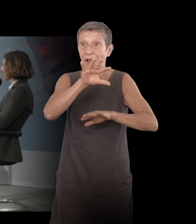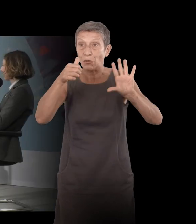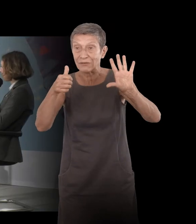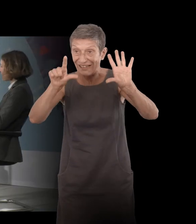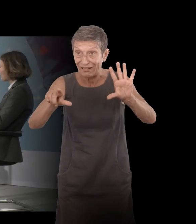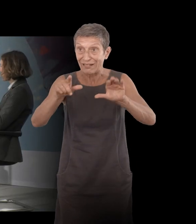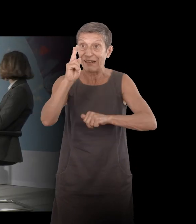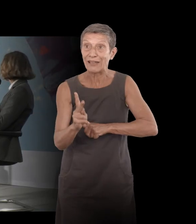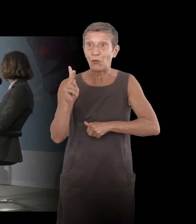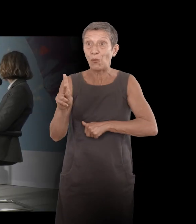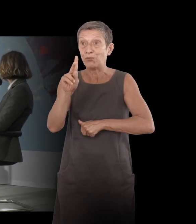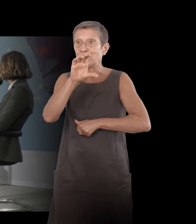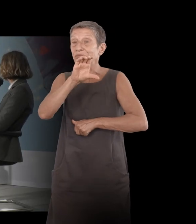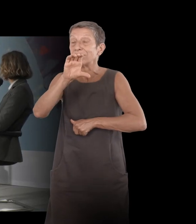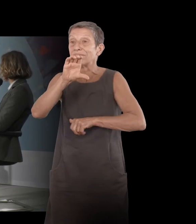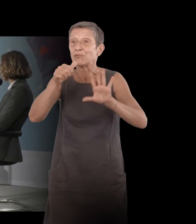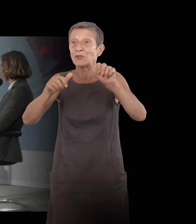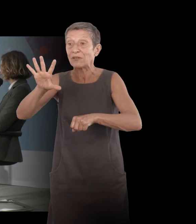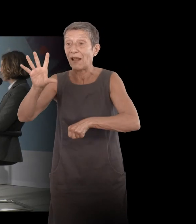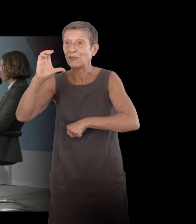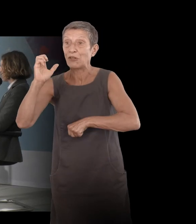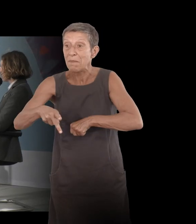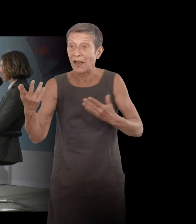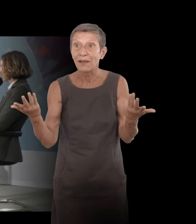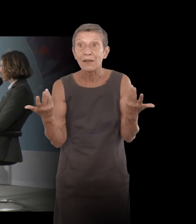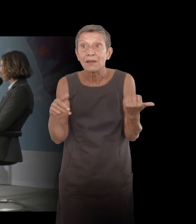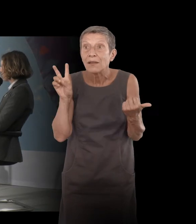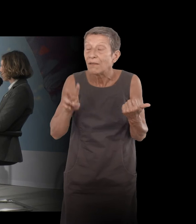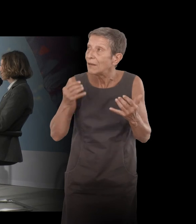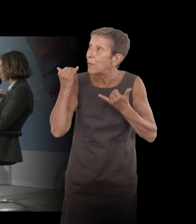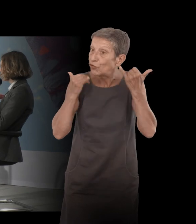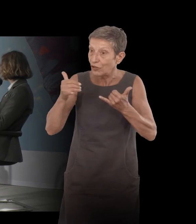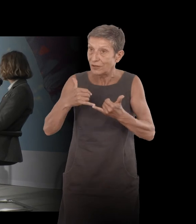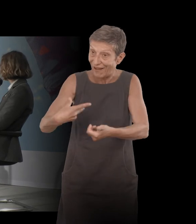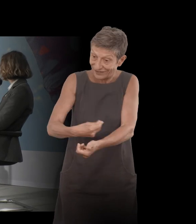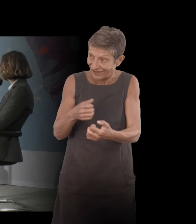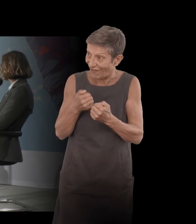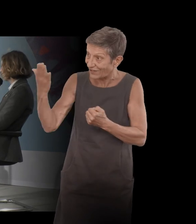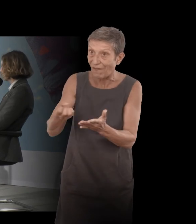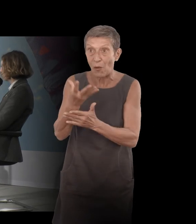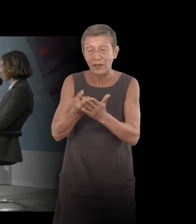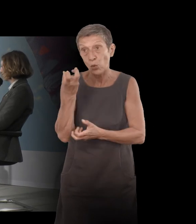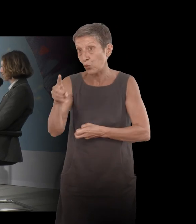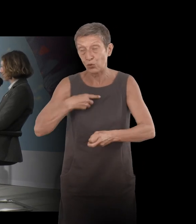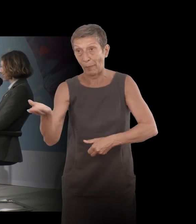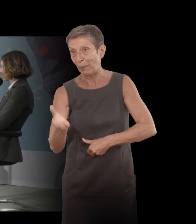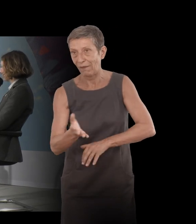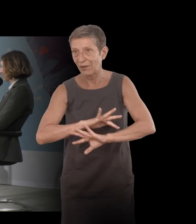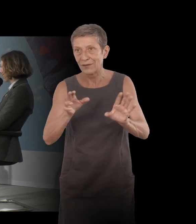que je ne me serais pas réveillée si elle n'avait pas mais donc parfois même soit on devient une espèce de de